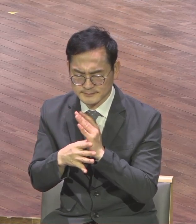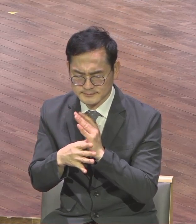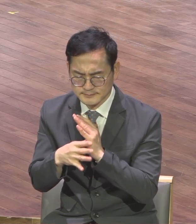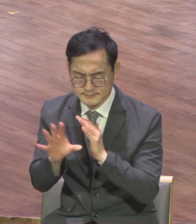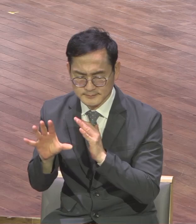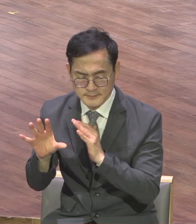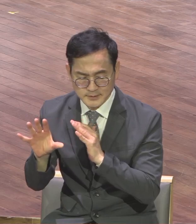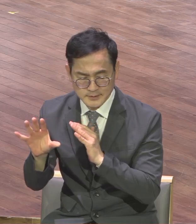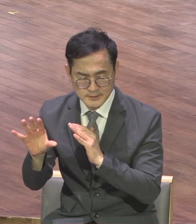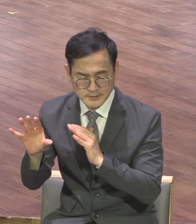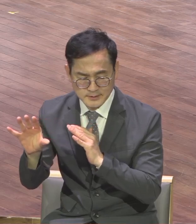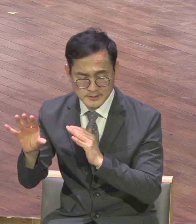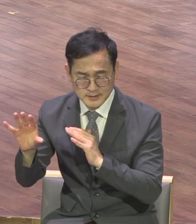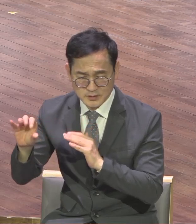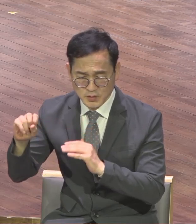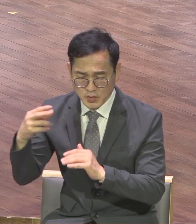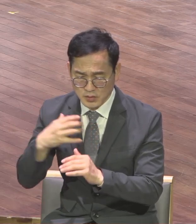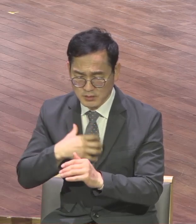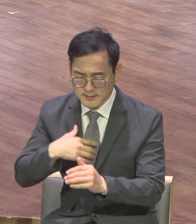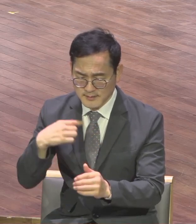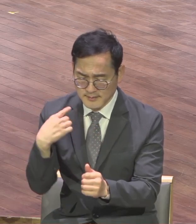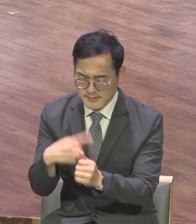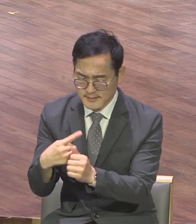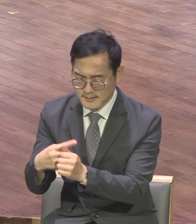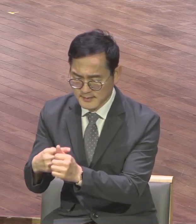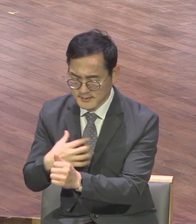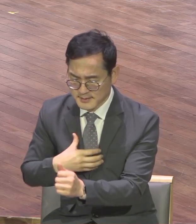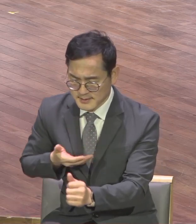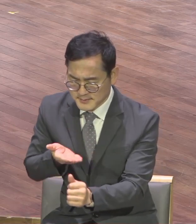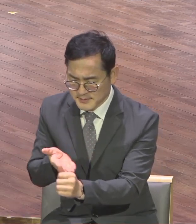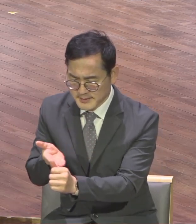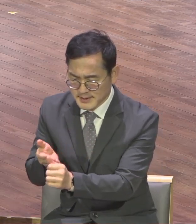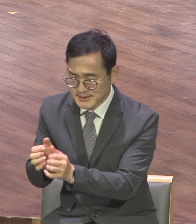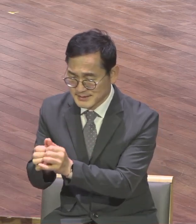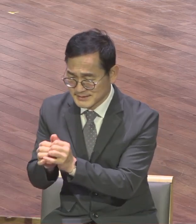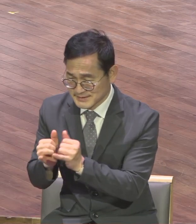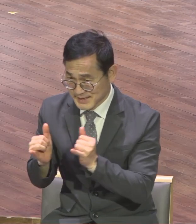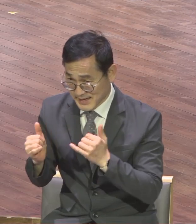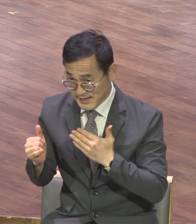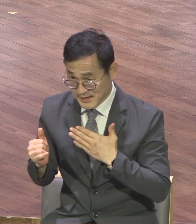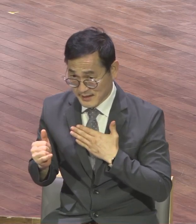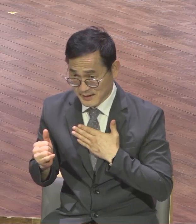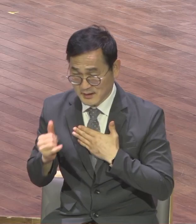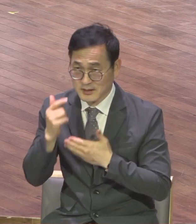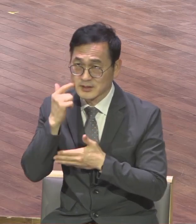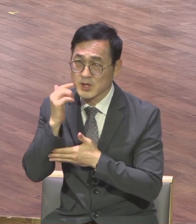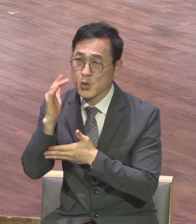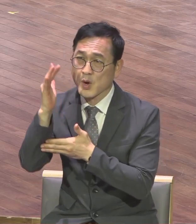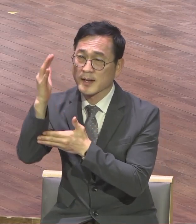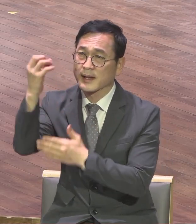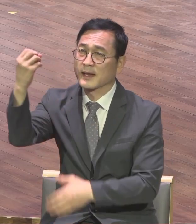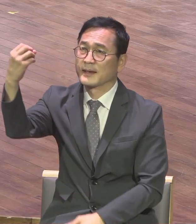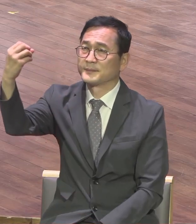영광의 빛으로 임하신 주님